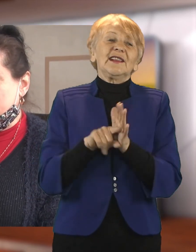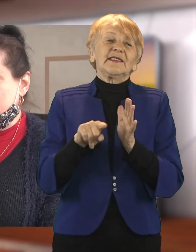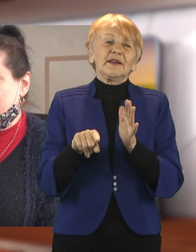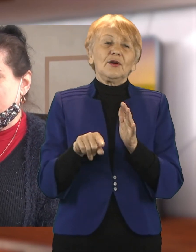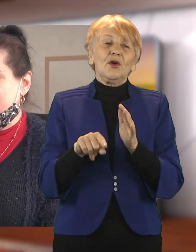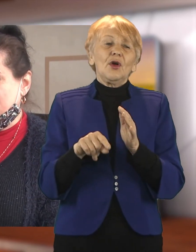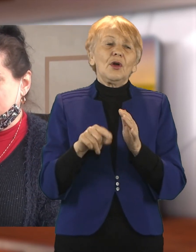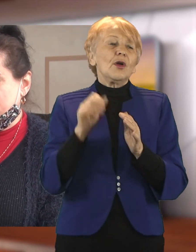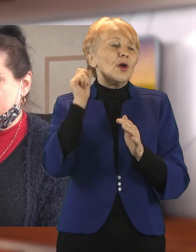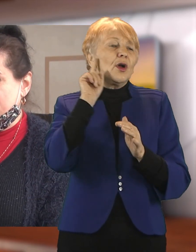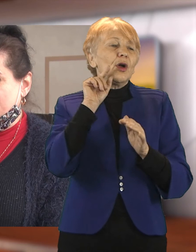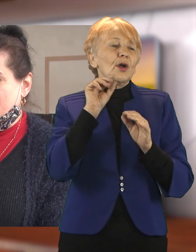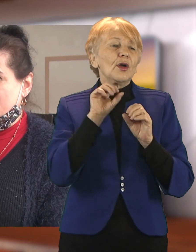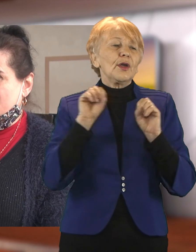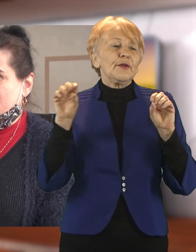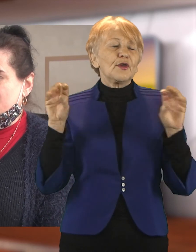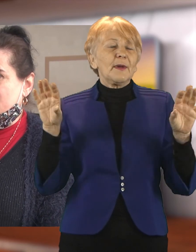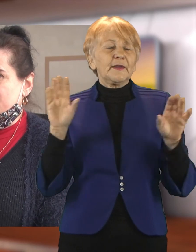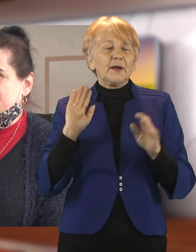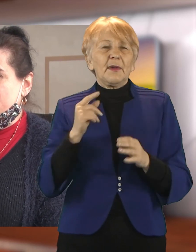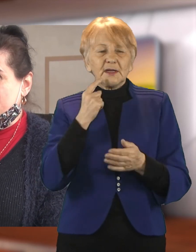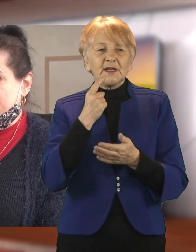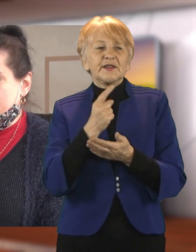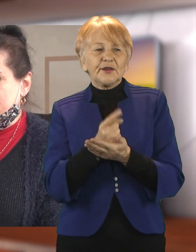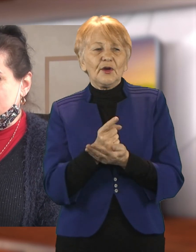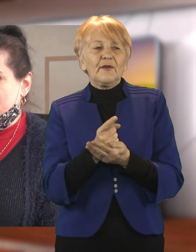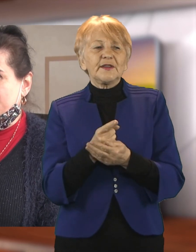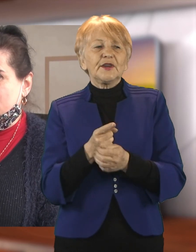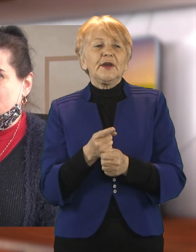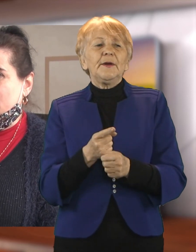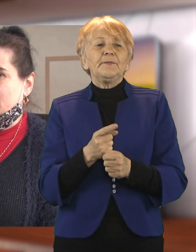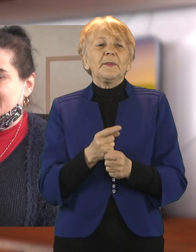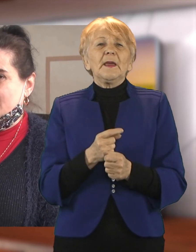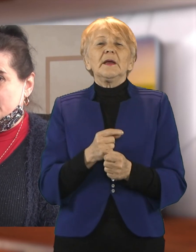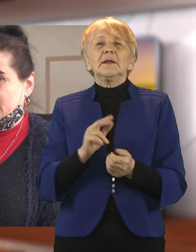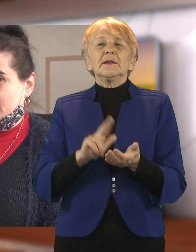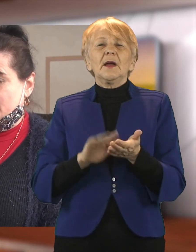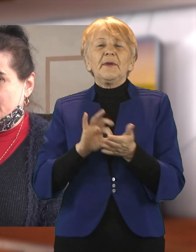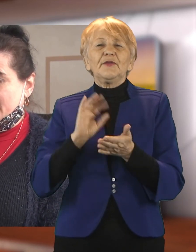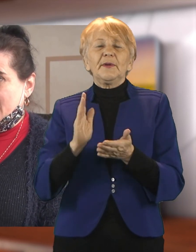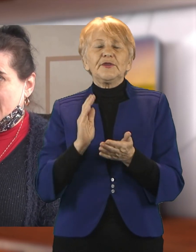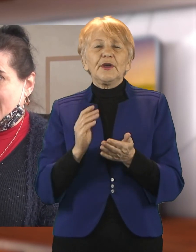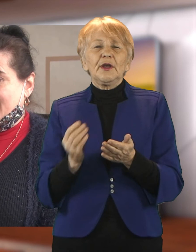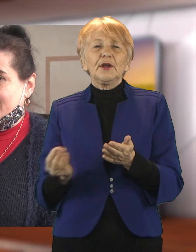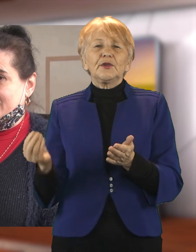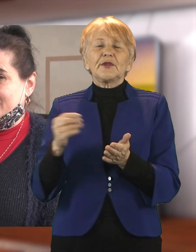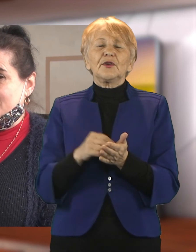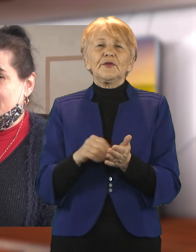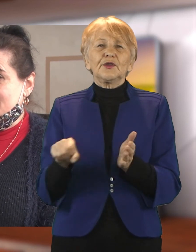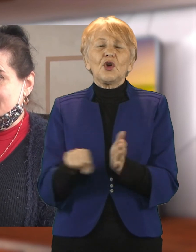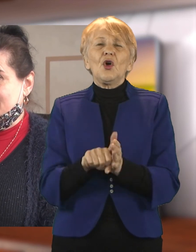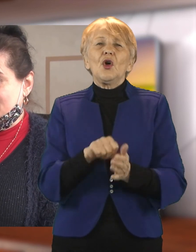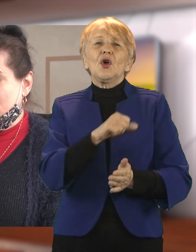na pewno to są takiego starego typu. Więc wyposażymy na pewno klasę komputerową. Ale